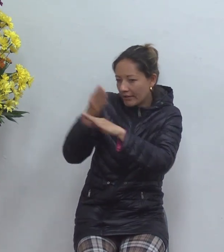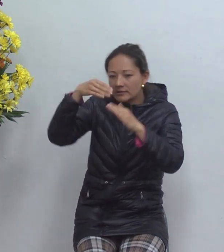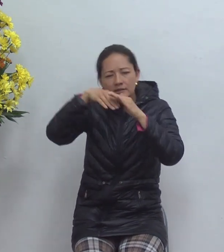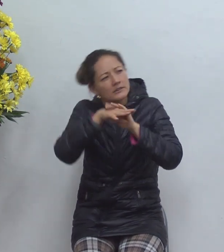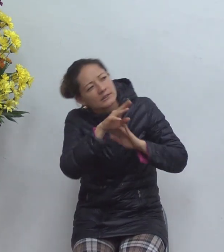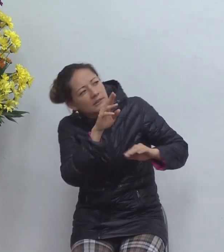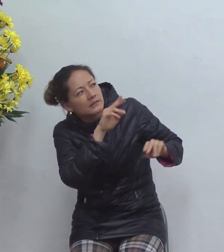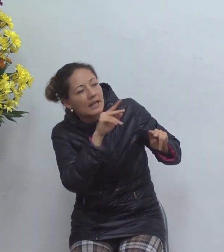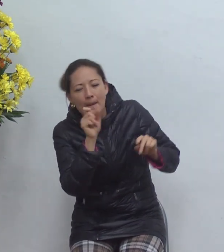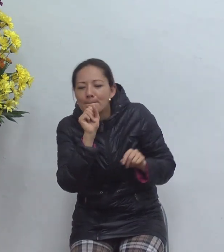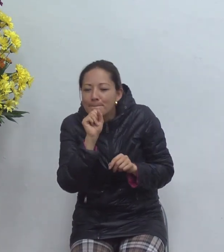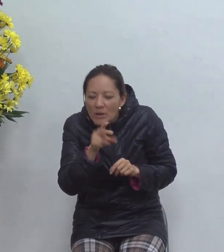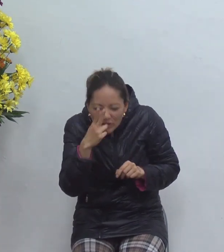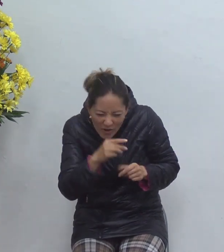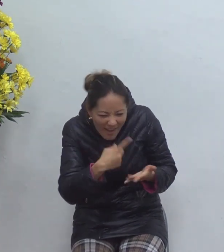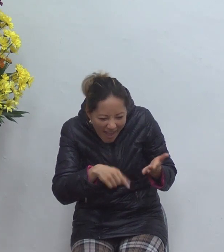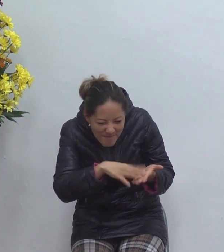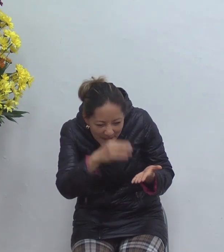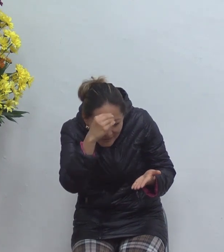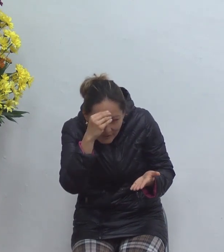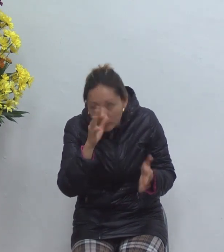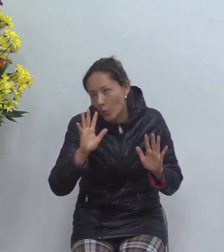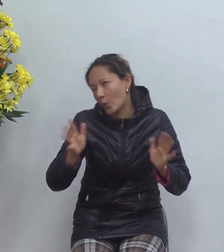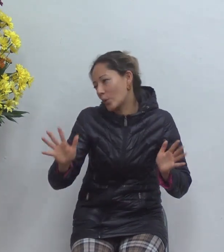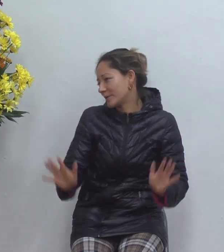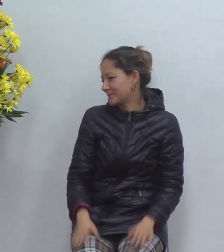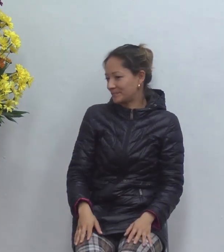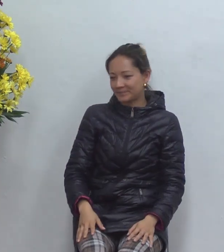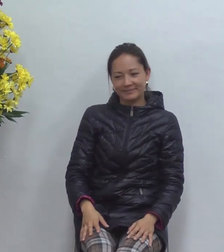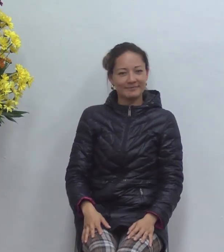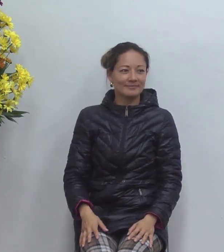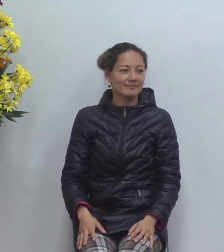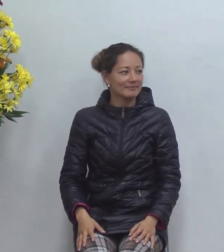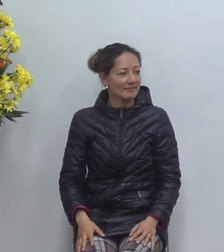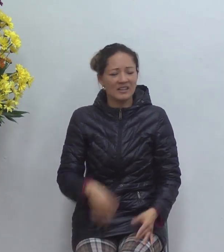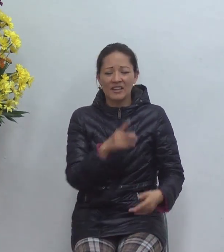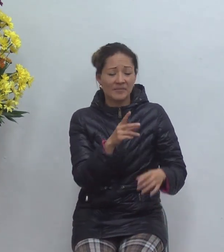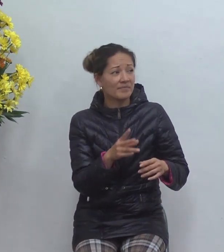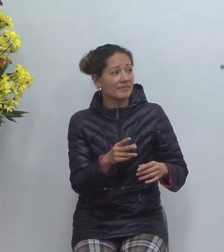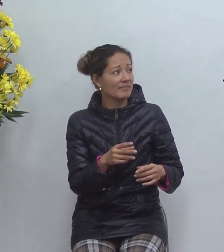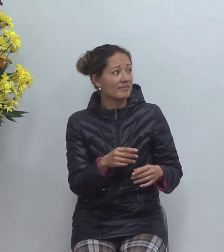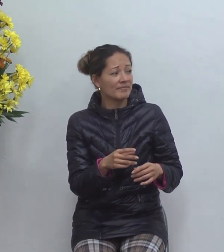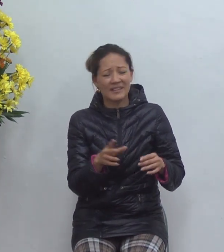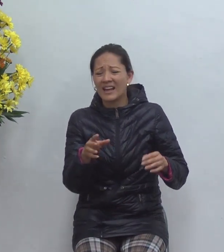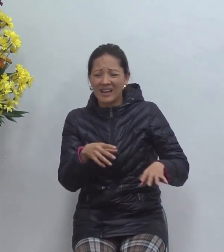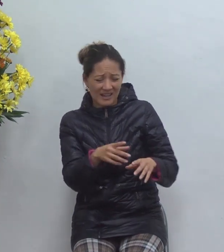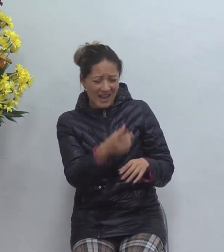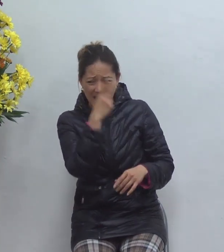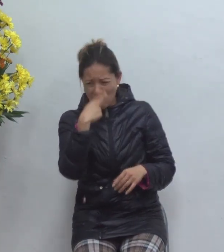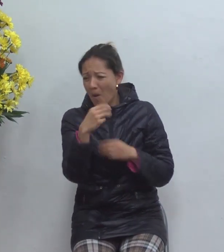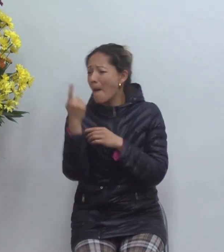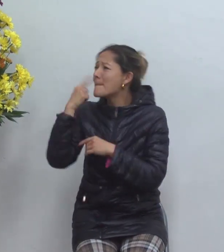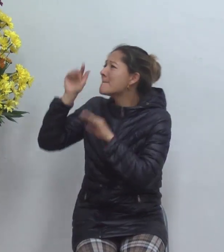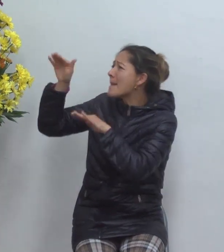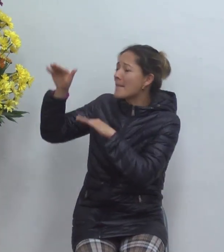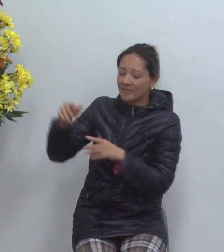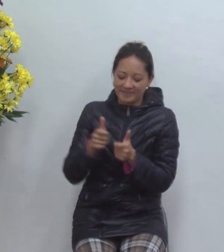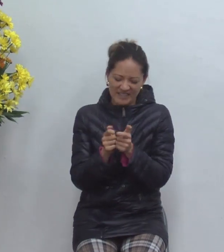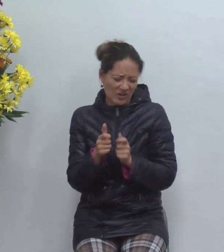preguntarle a su hijo que aprendiste hoy no usted lo que hace es tenga mi hijo tenga no me moleste usted sabe la